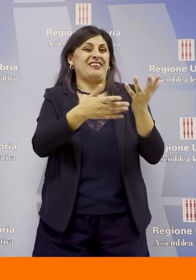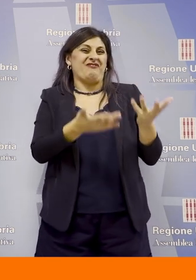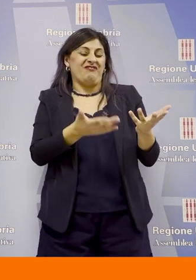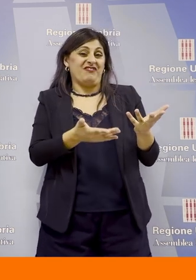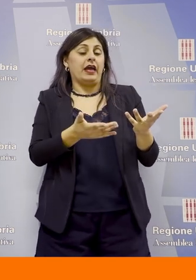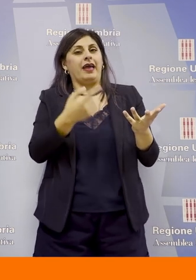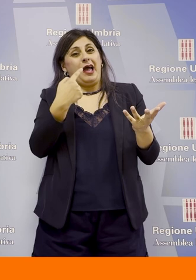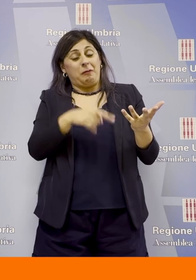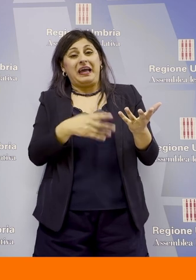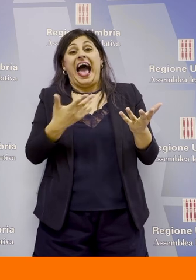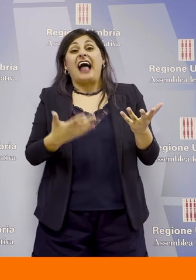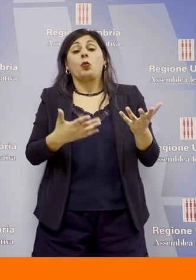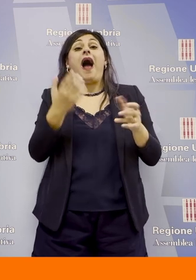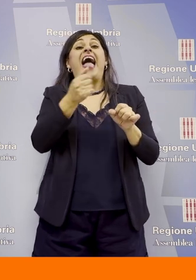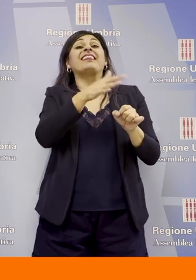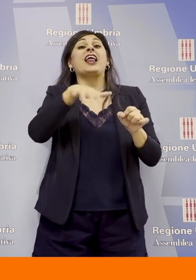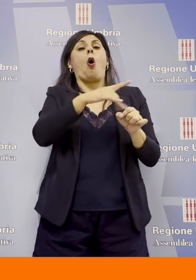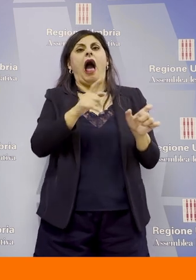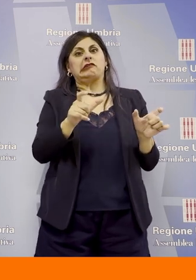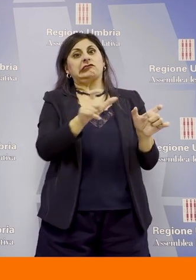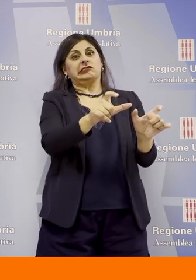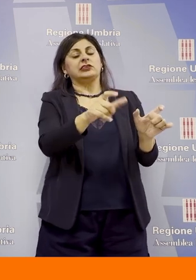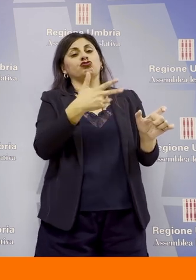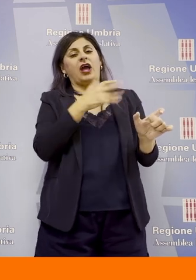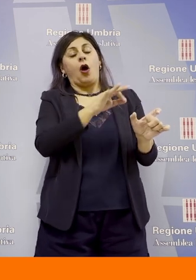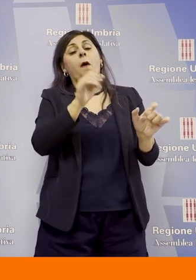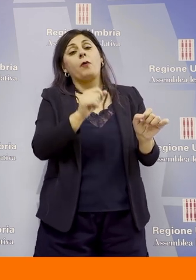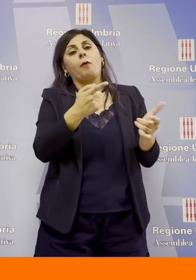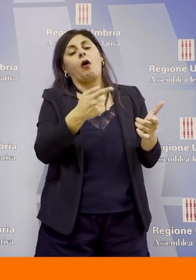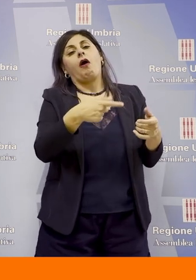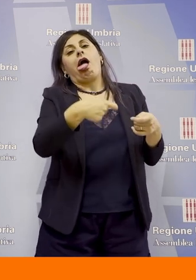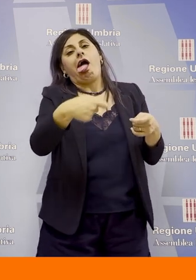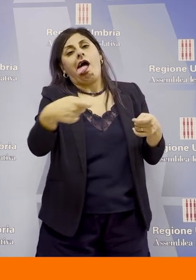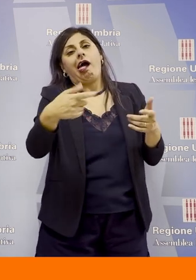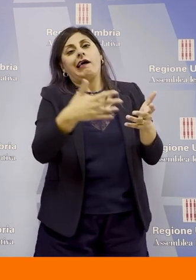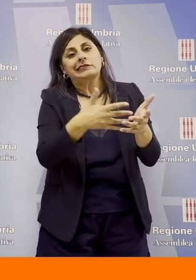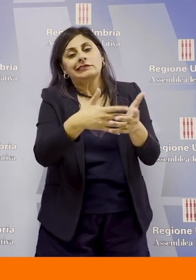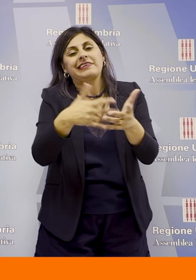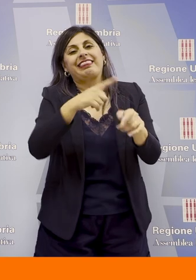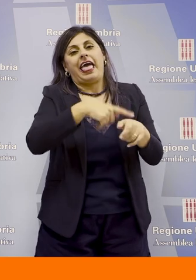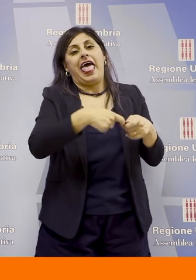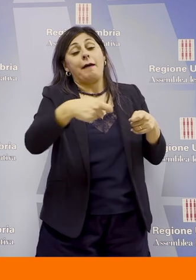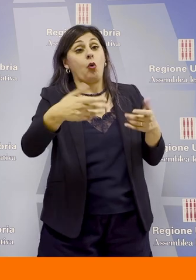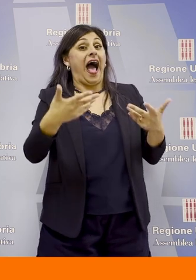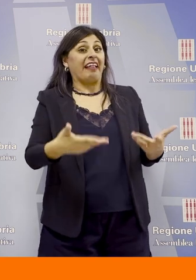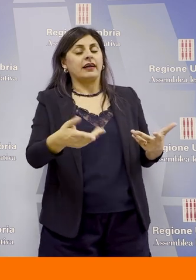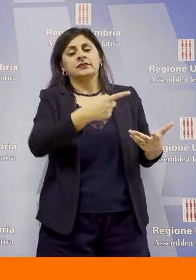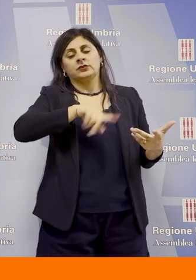legano e imbrigliano gli enti locali potrebbe determinare dei ritardi e degli ostacoli che chiaramente in questo momento non sono accetti però